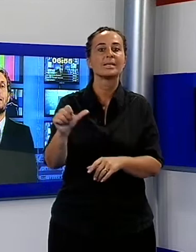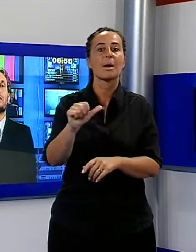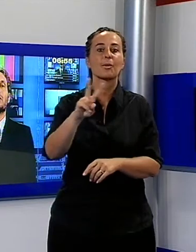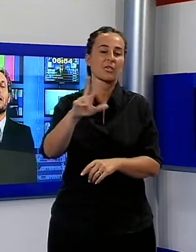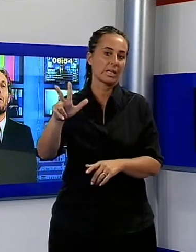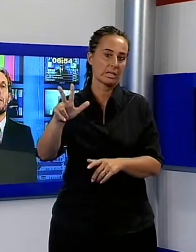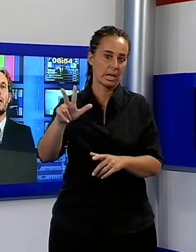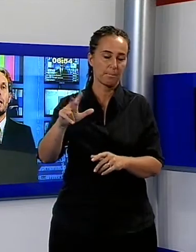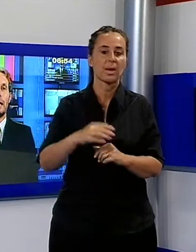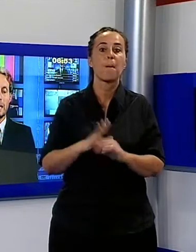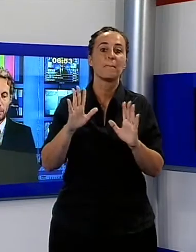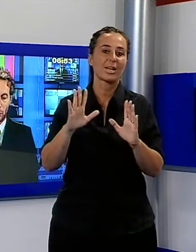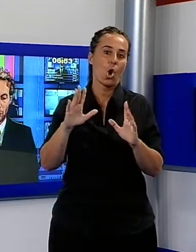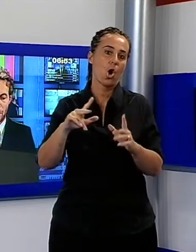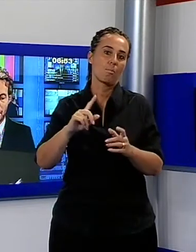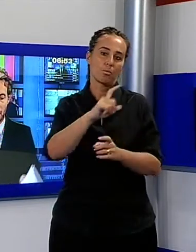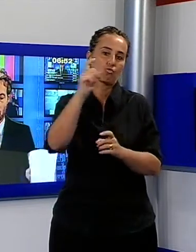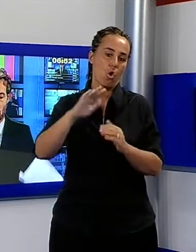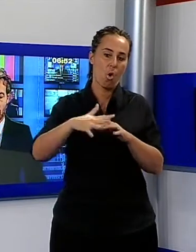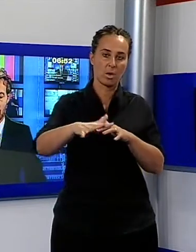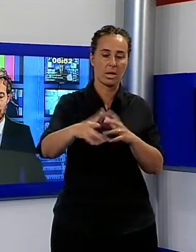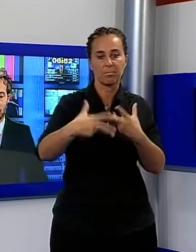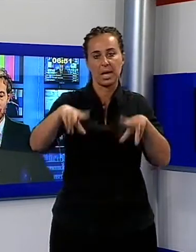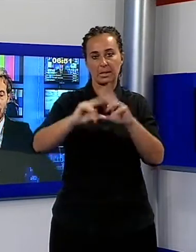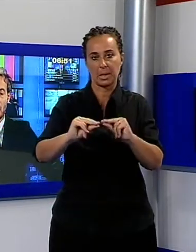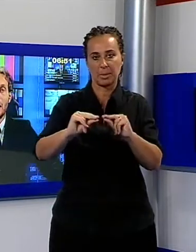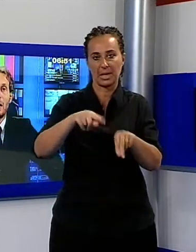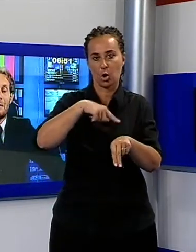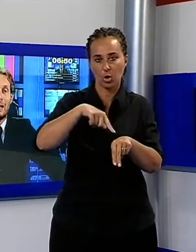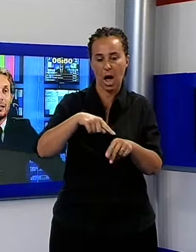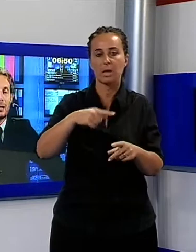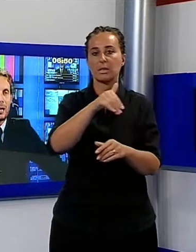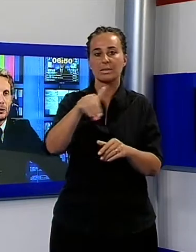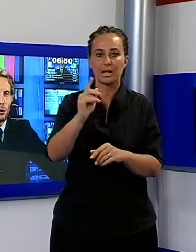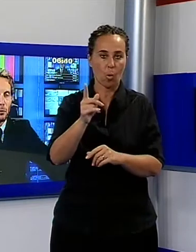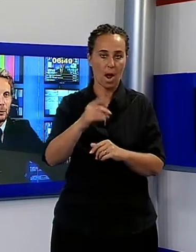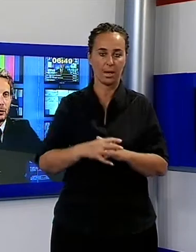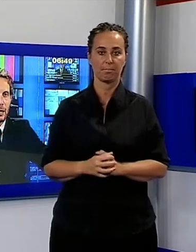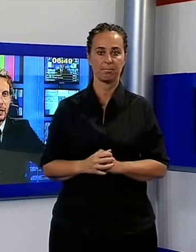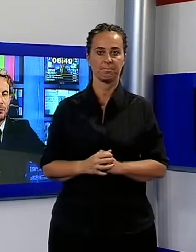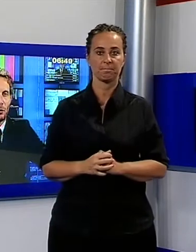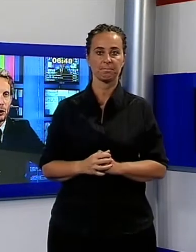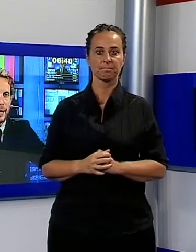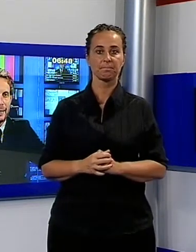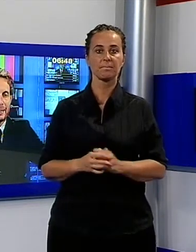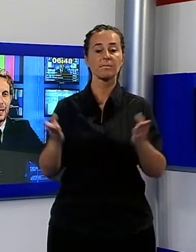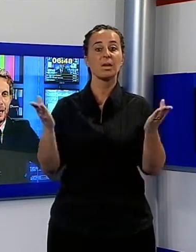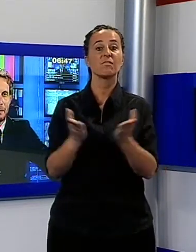torneremo nei prossimi giorni. La Valle del Serchio, lo possiamo dire a gran voce, è terra di